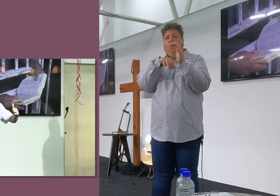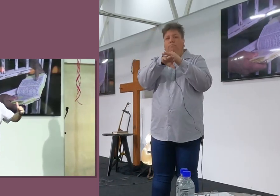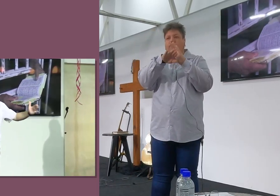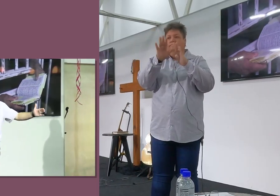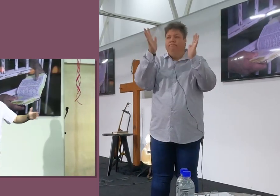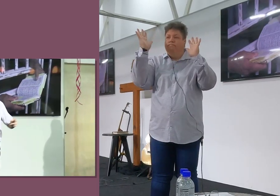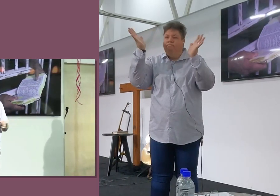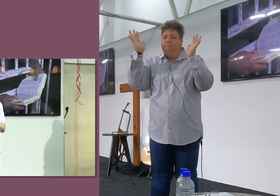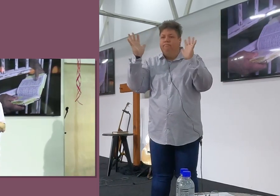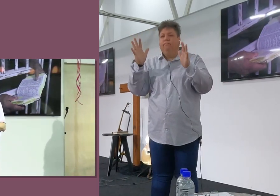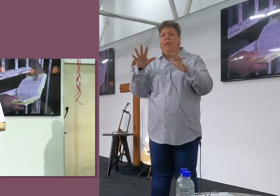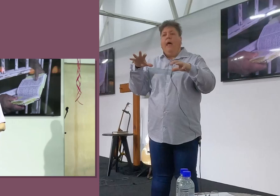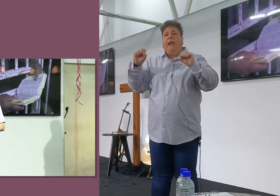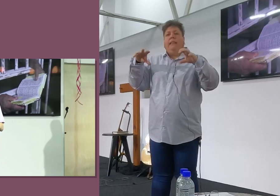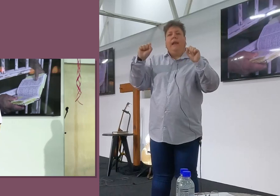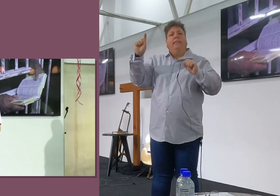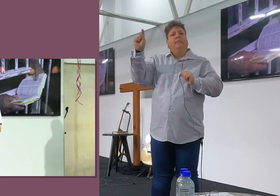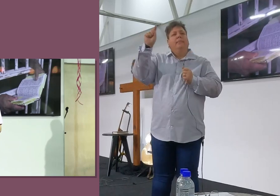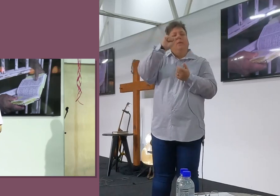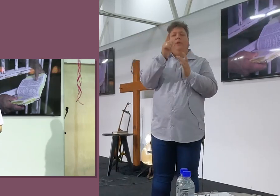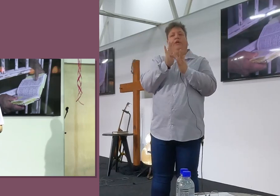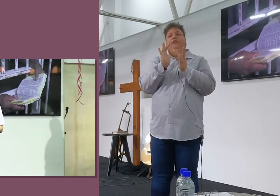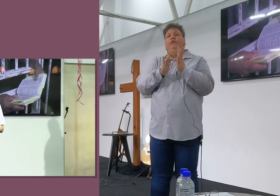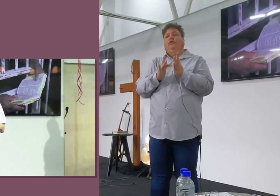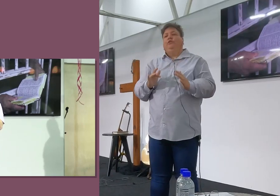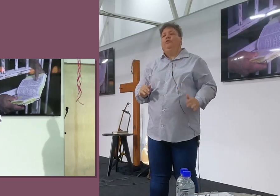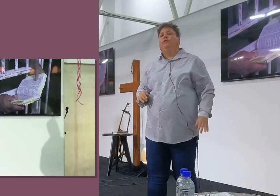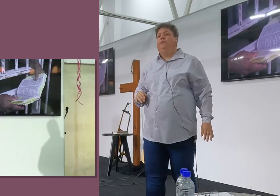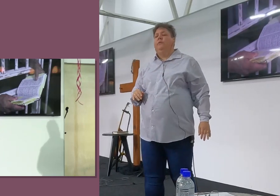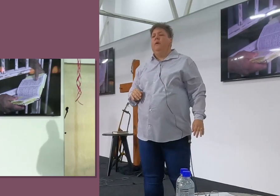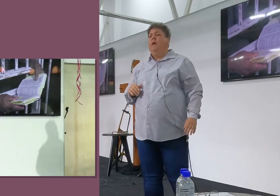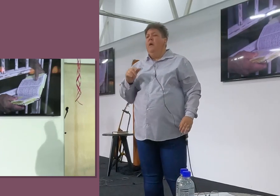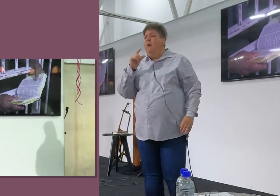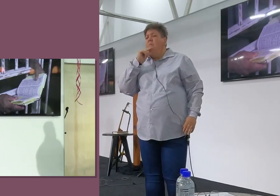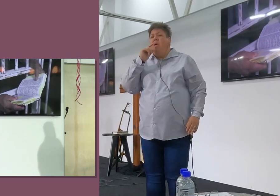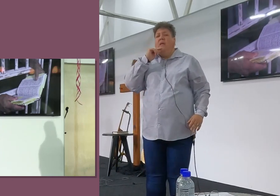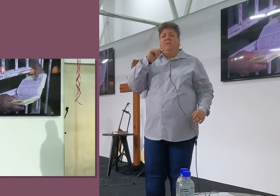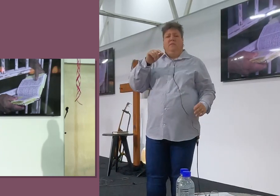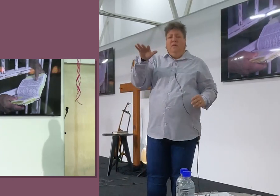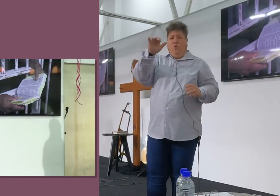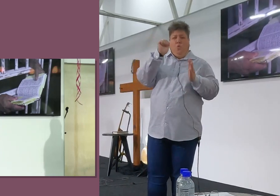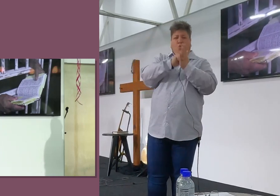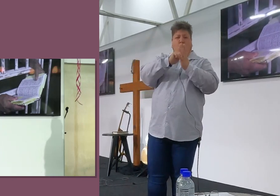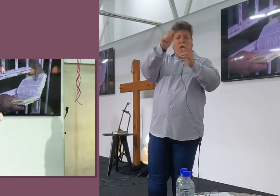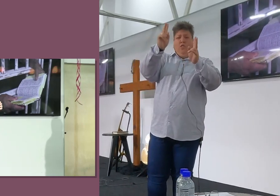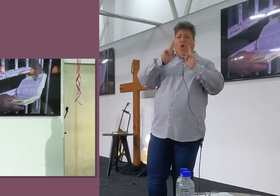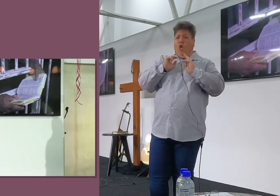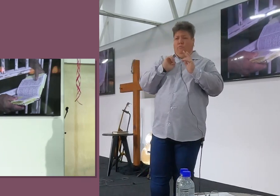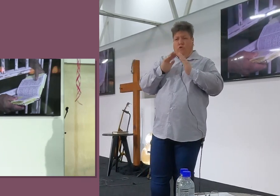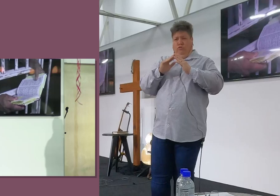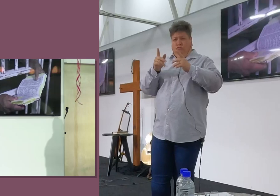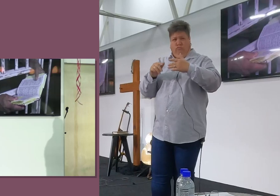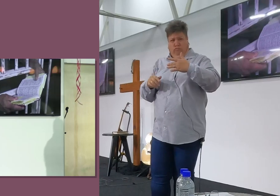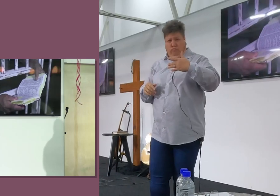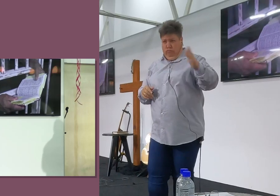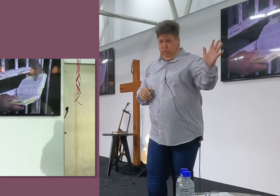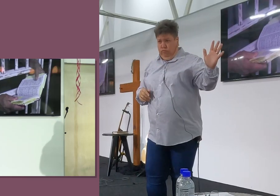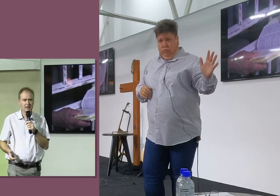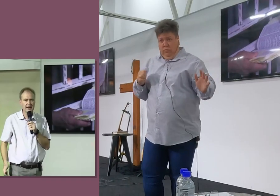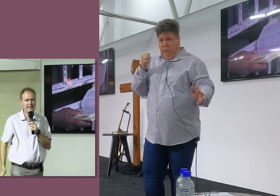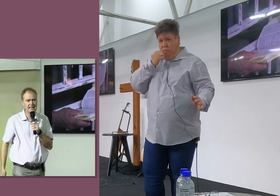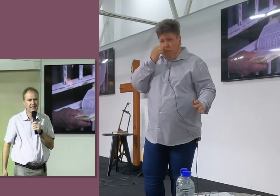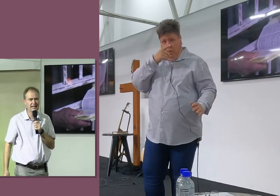getuinisse van mense, Wat daar gered word, Mense, Wat ek en jy dalk nie is in ons huis wil toelaat nie, Mense wat verskrikkelike goed anfang,